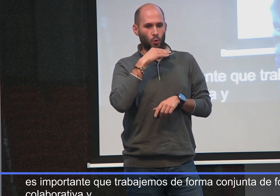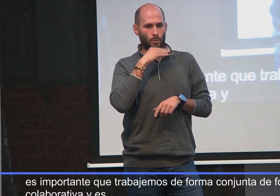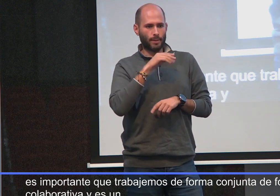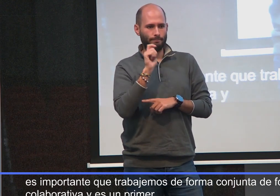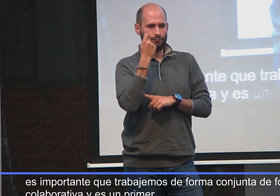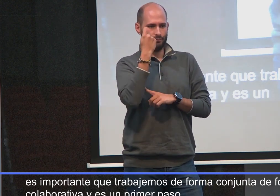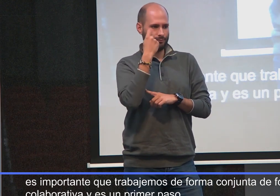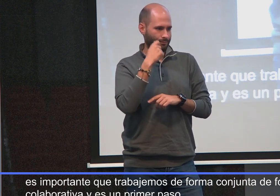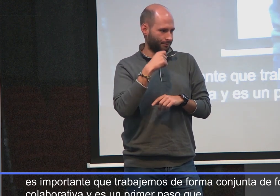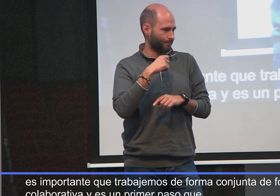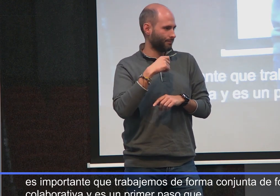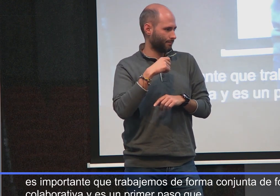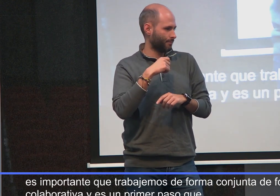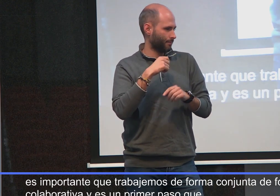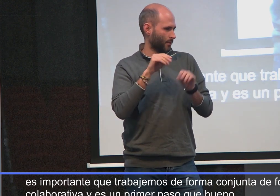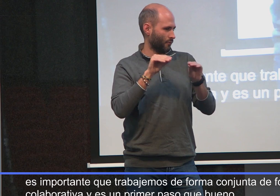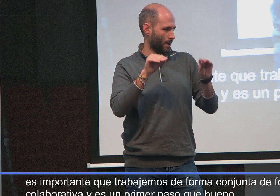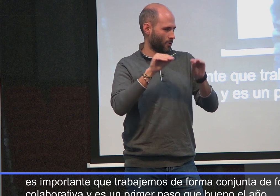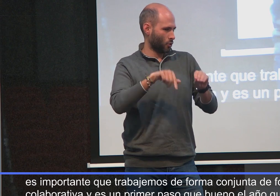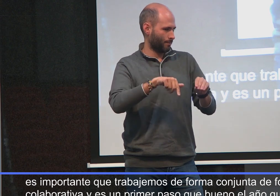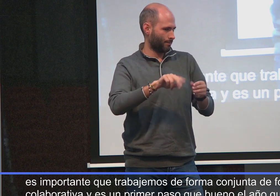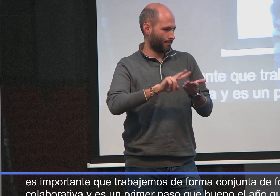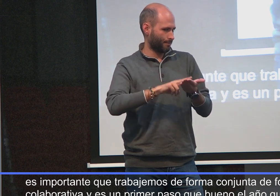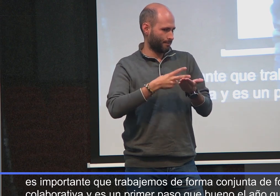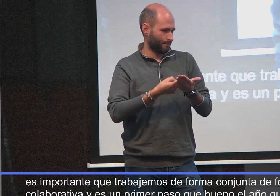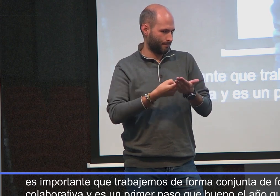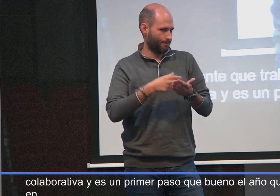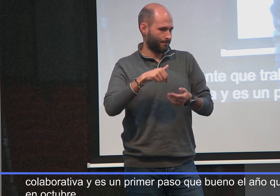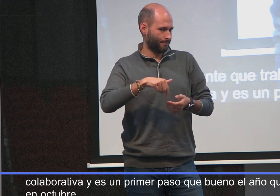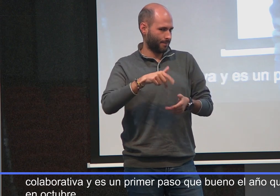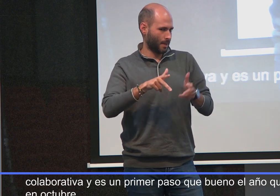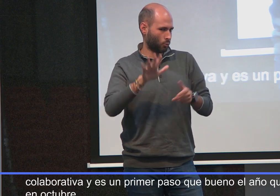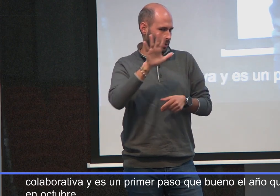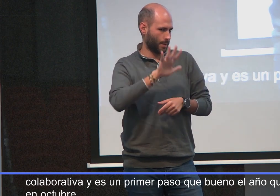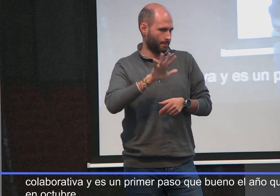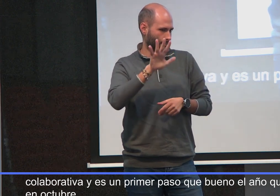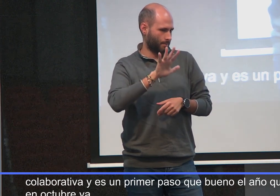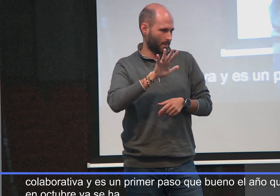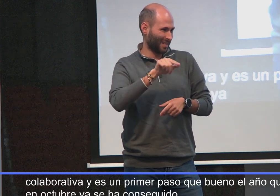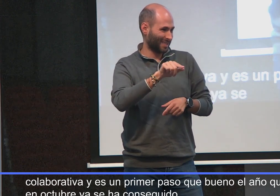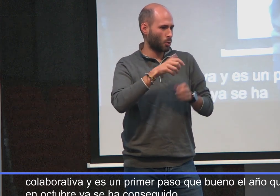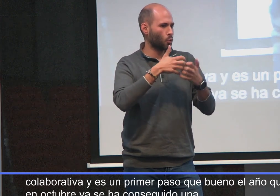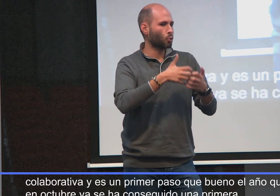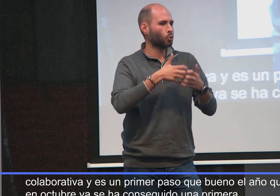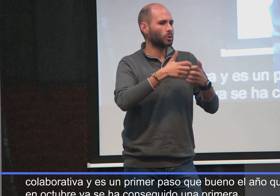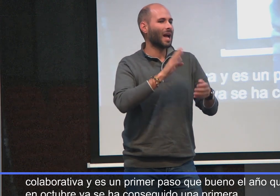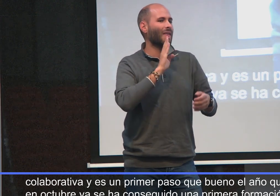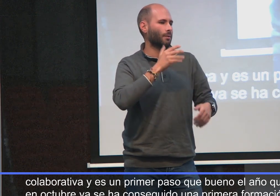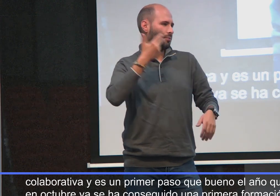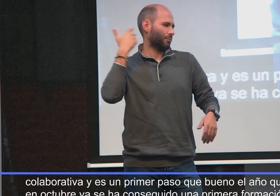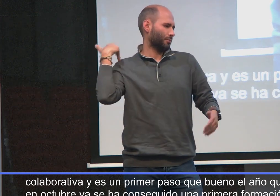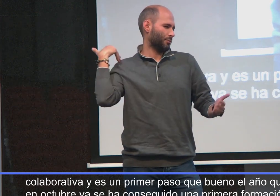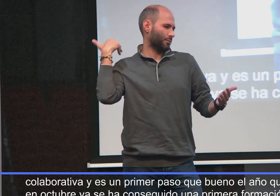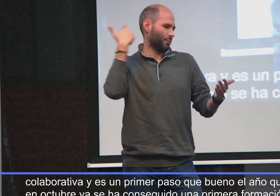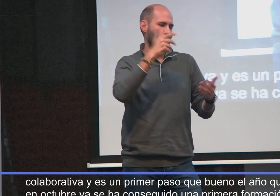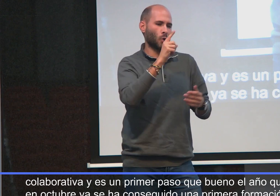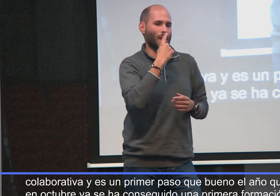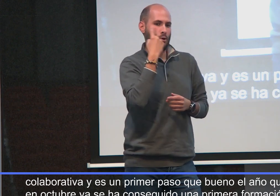que, bueno, el año que viene, en octubre, ya se ha conseguido una primera formación aquí en Euskadi y es gracias